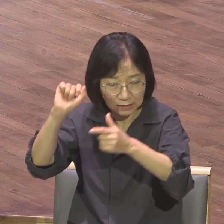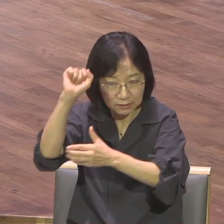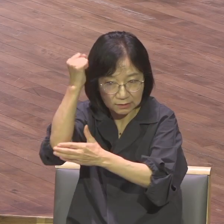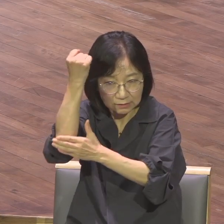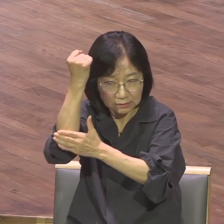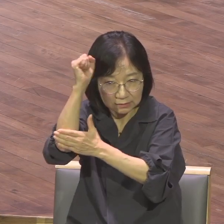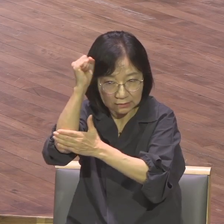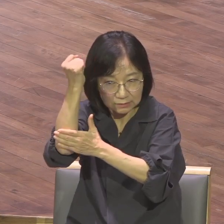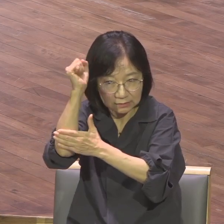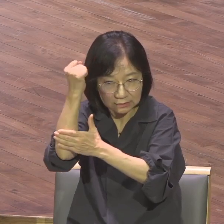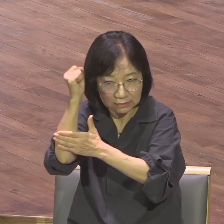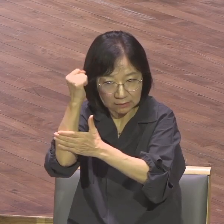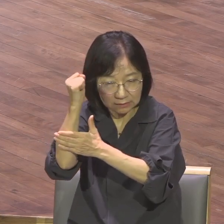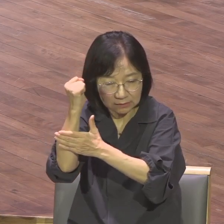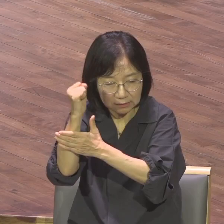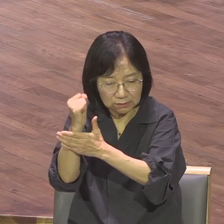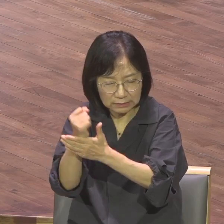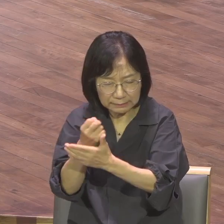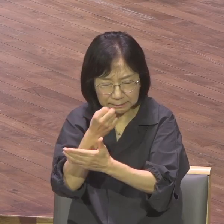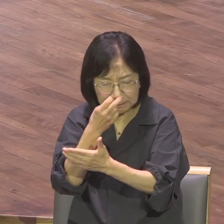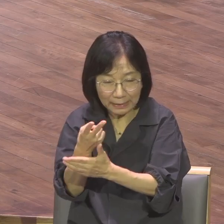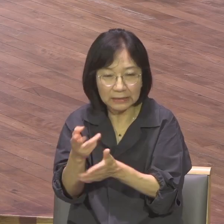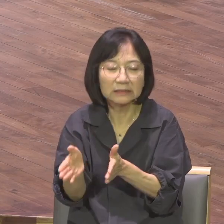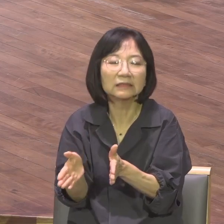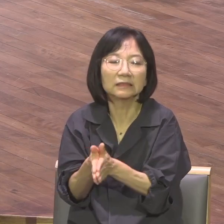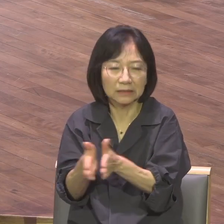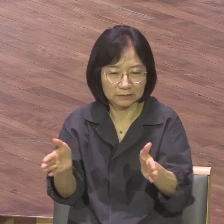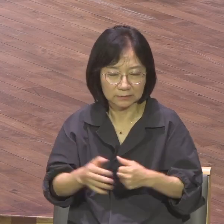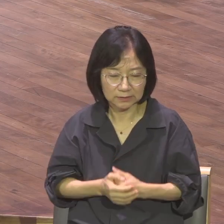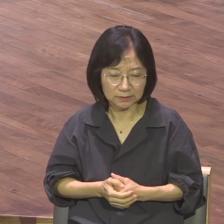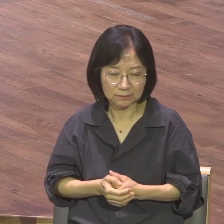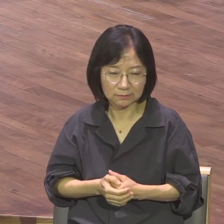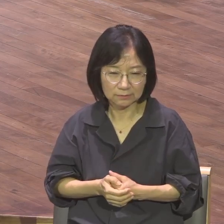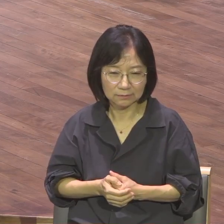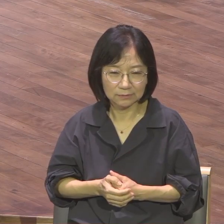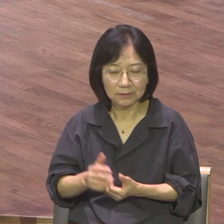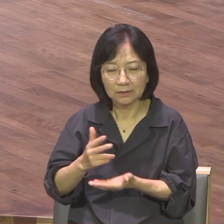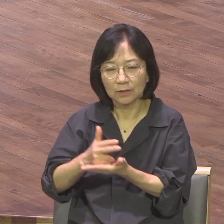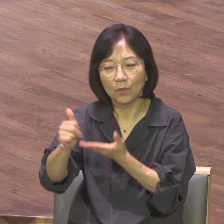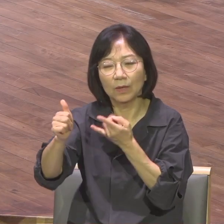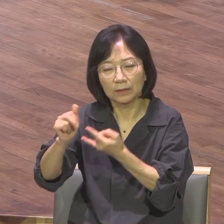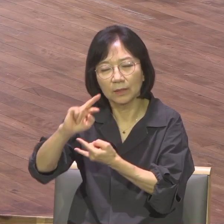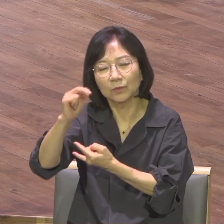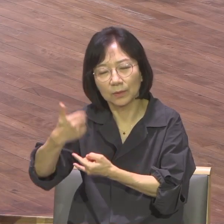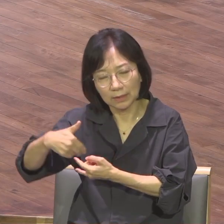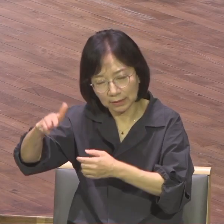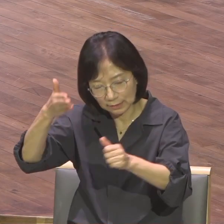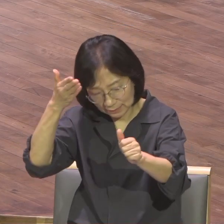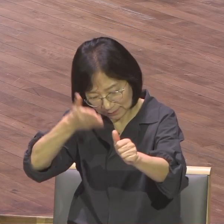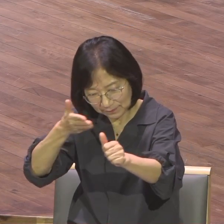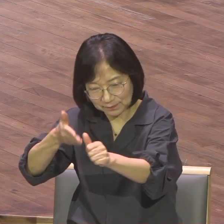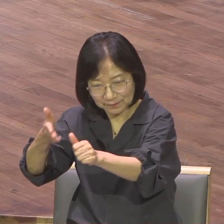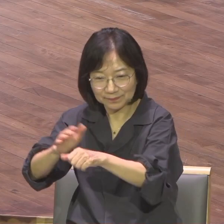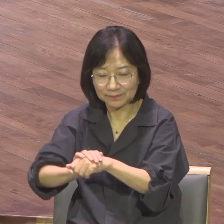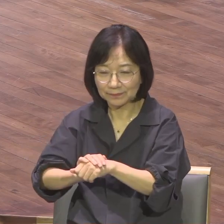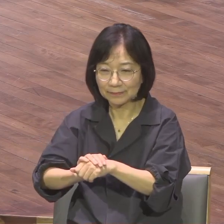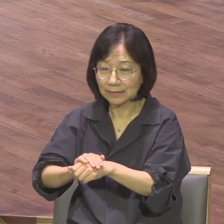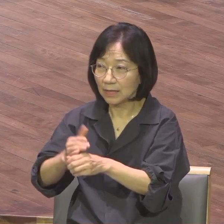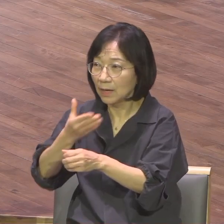것입니다 여왁계로 돌아가자 우리가 받은 복음과 성경적 전도운동이 다음